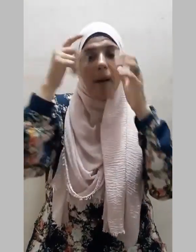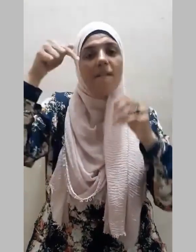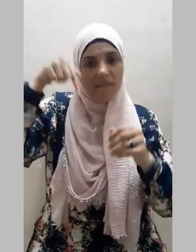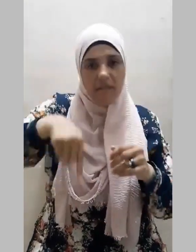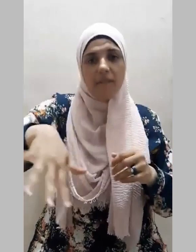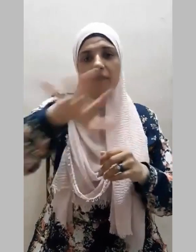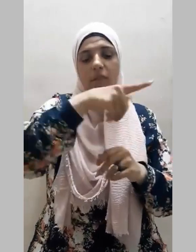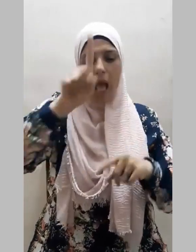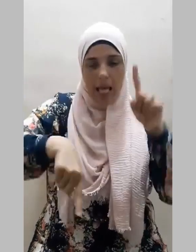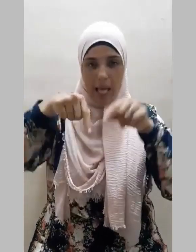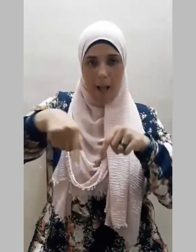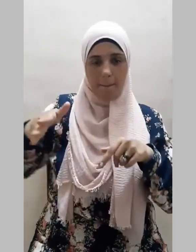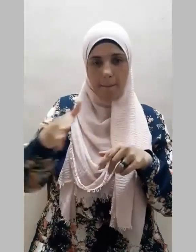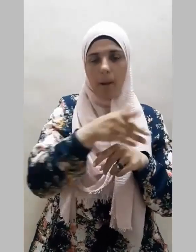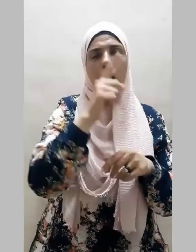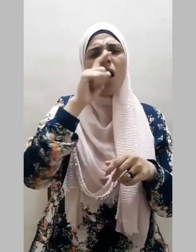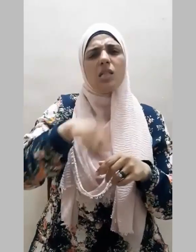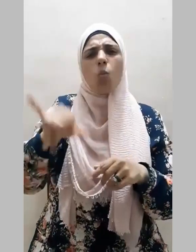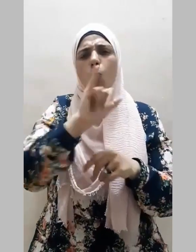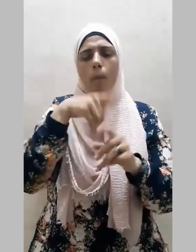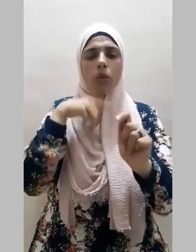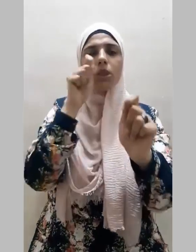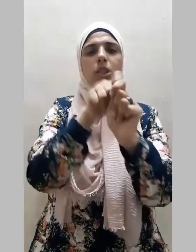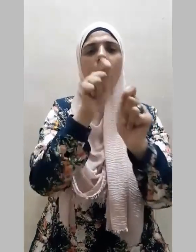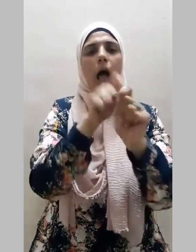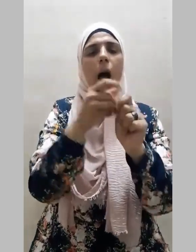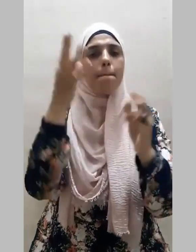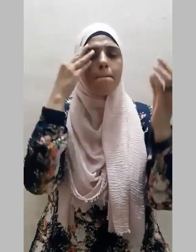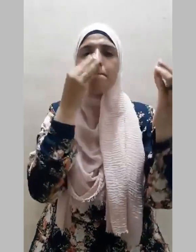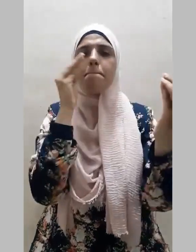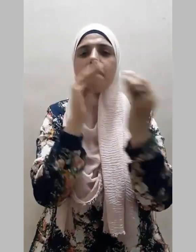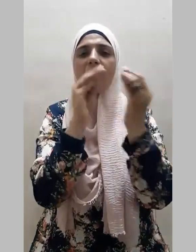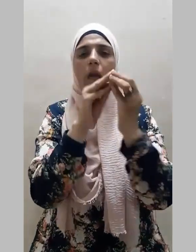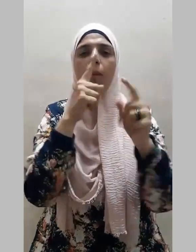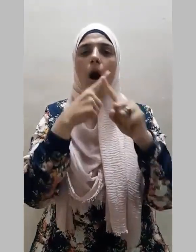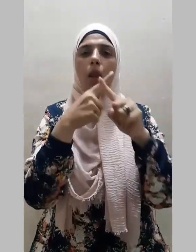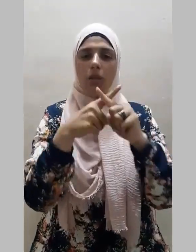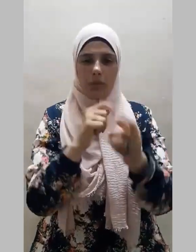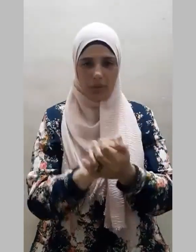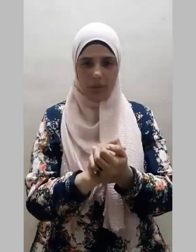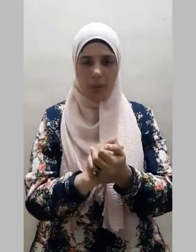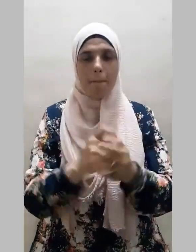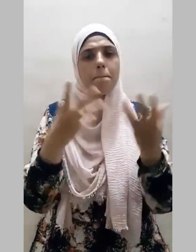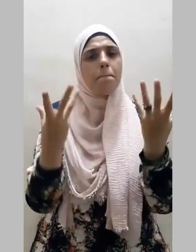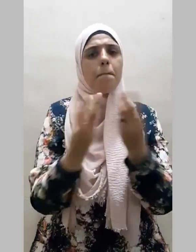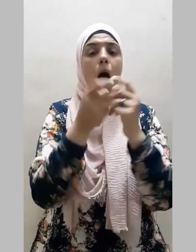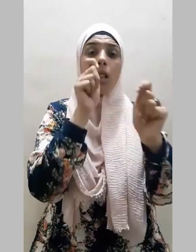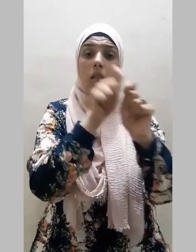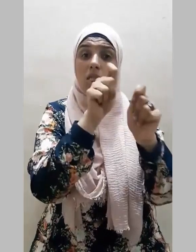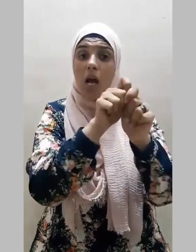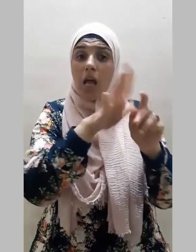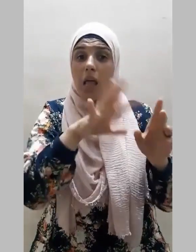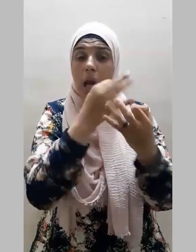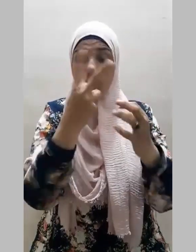الأيام هو تصحيح المفاهيم الخاطئة مع تصحيح الصورة الذهنية